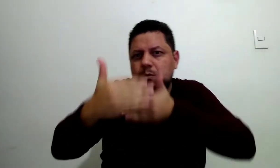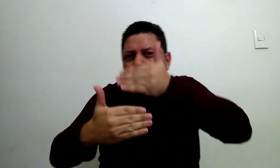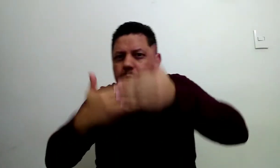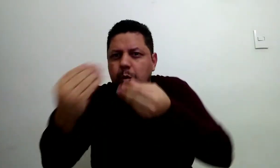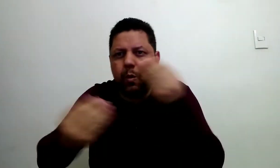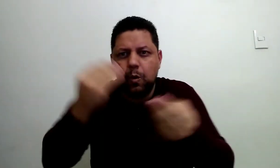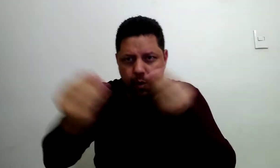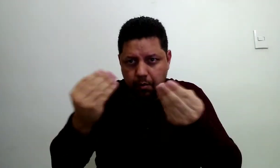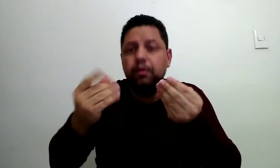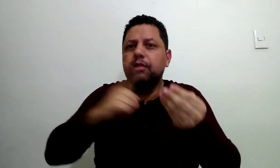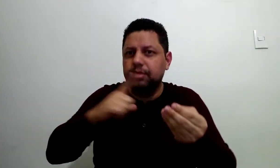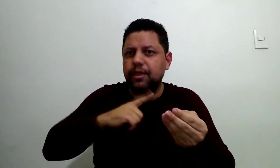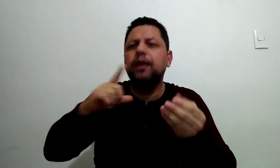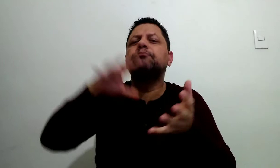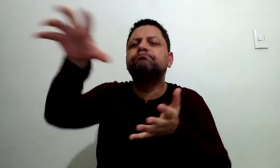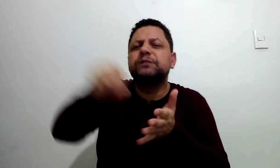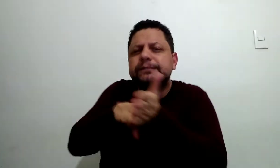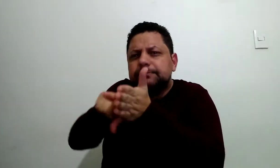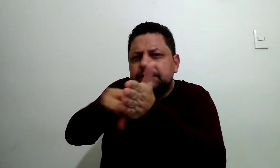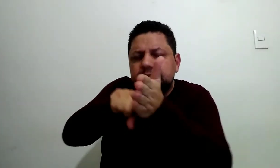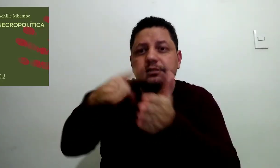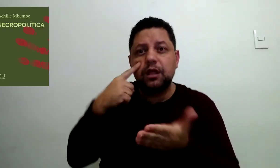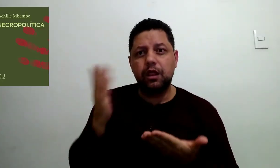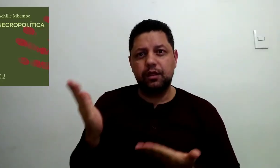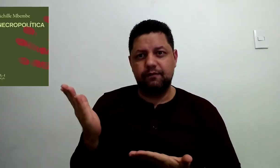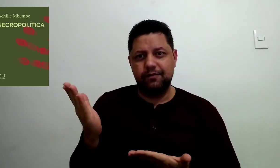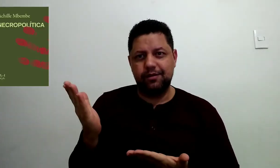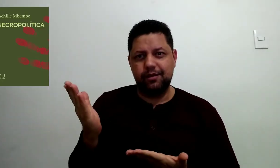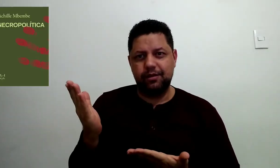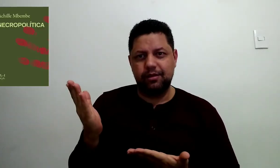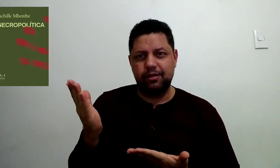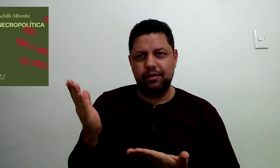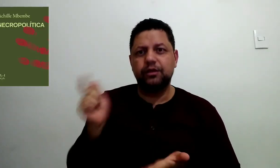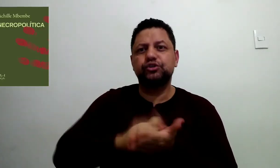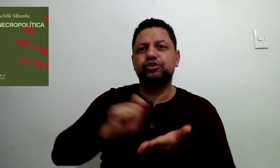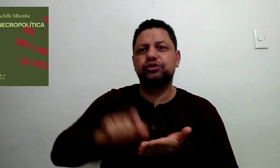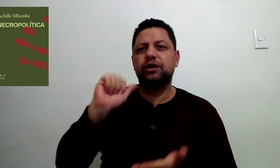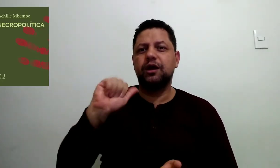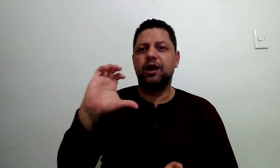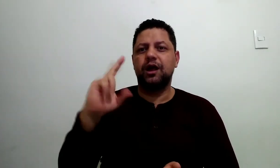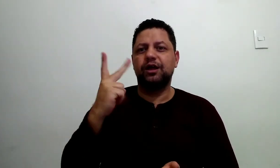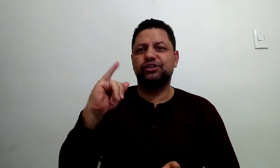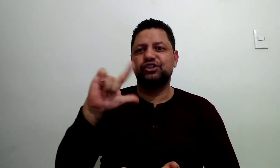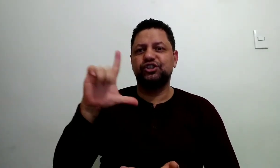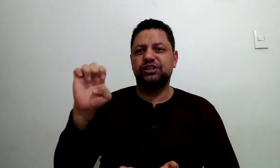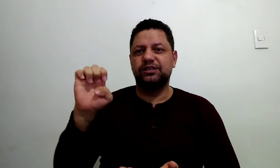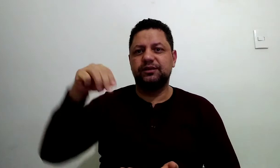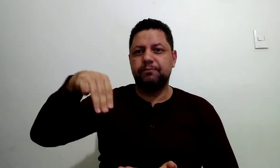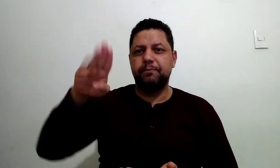filósofo e pesquisador camarulês Aki Derby. Temos também a matéria publicada no jornal TAB